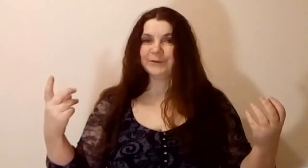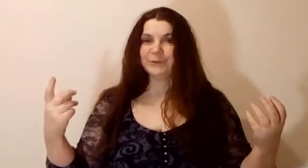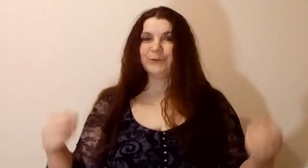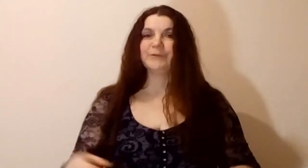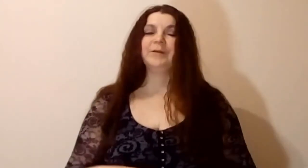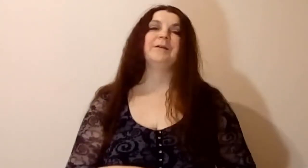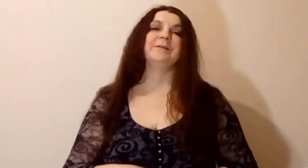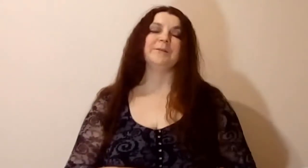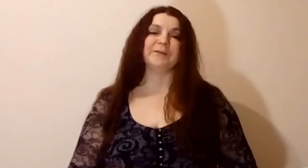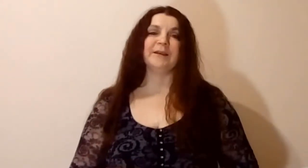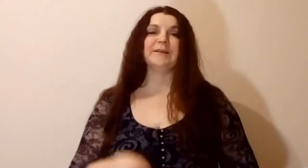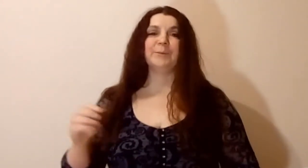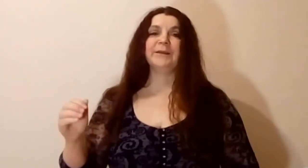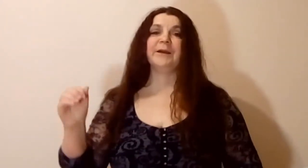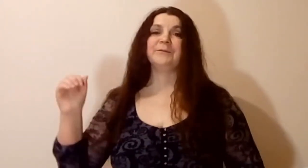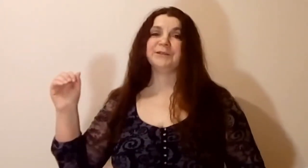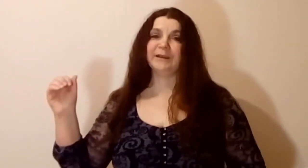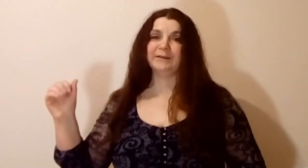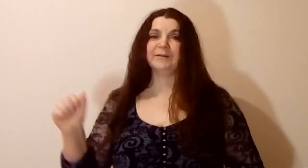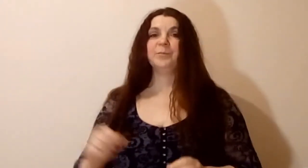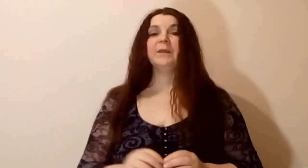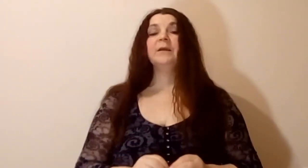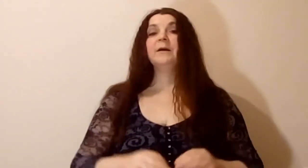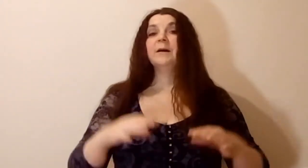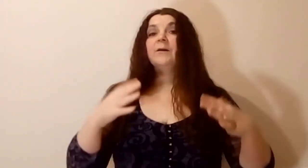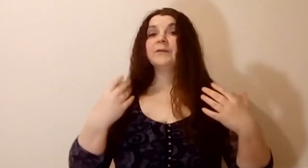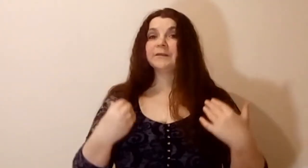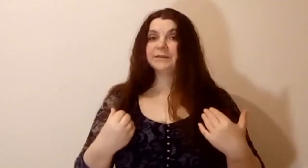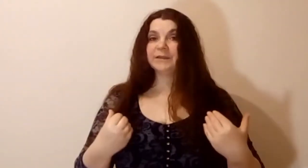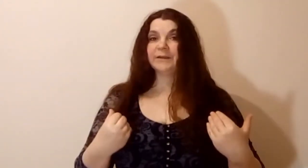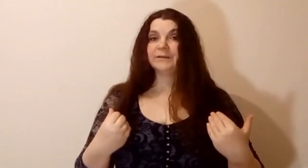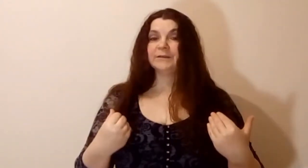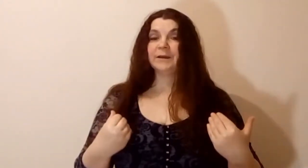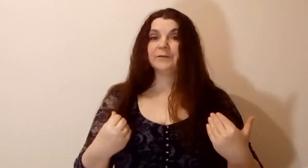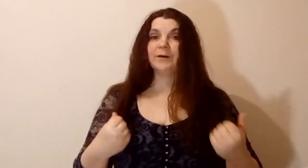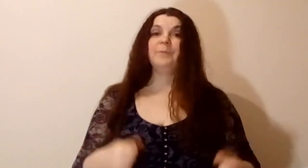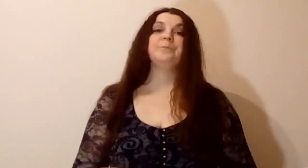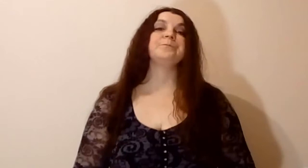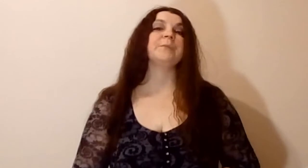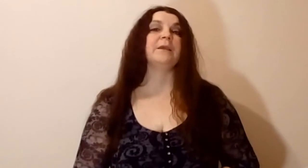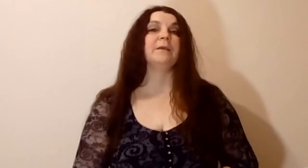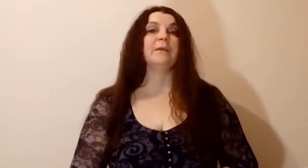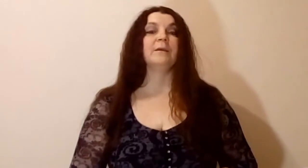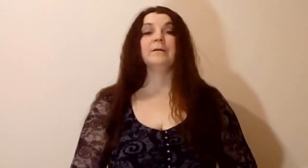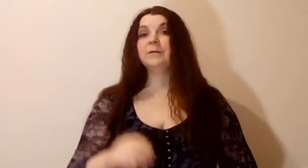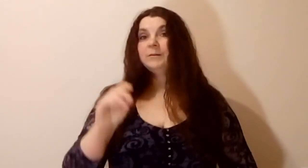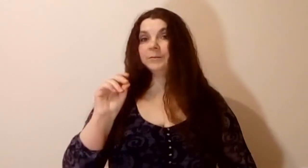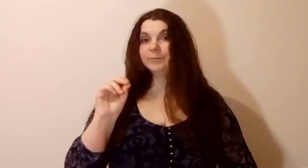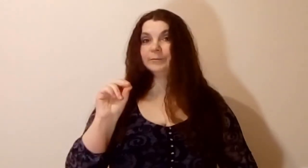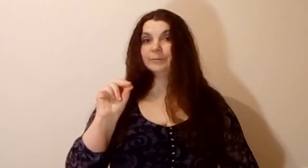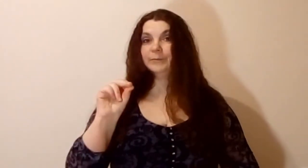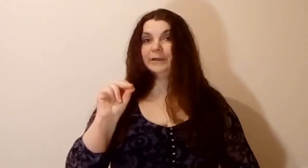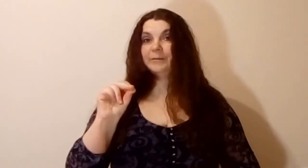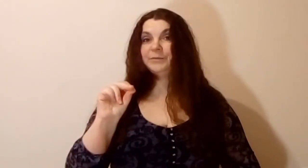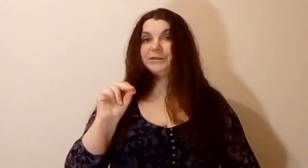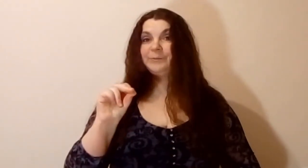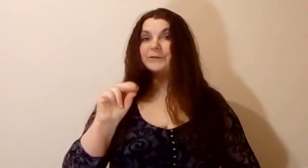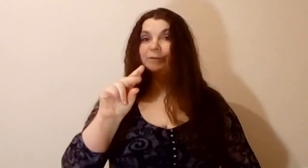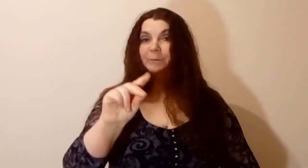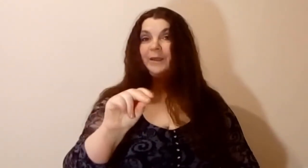чувства написать именно в чате. Возвращаюсь я к вам и мы пишем с вами